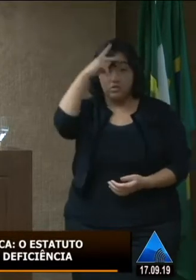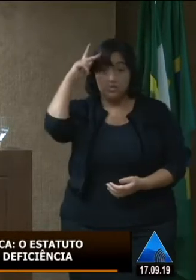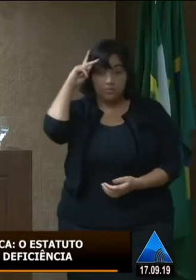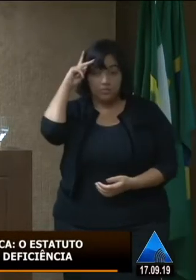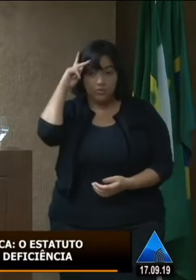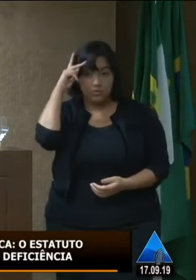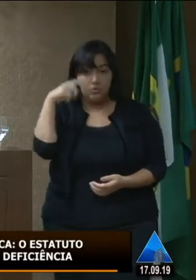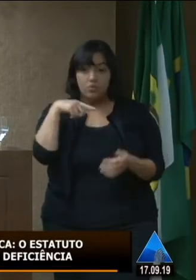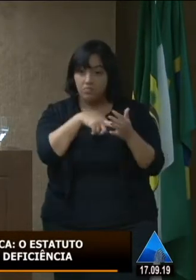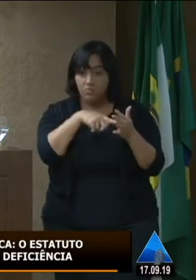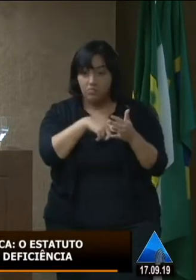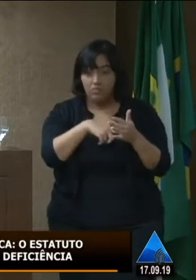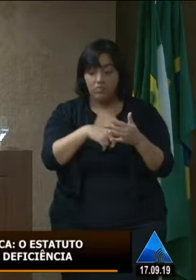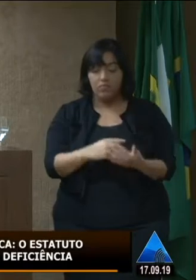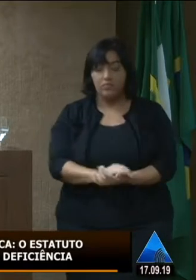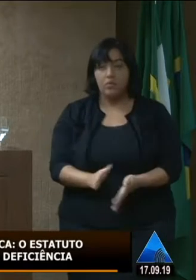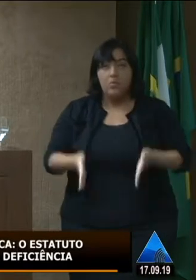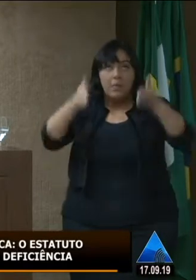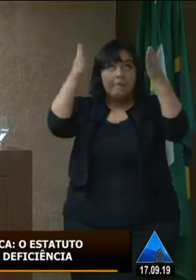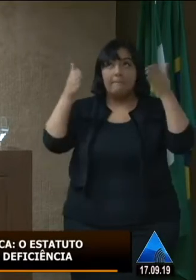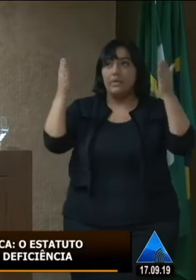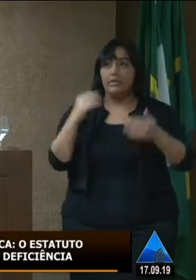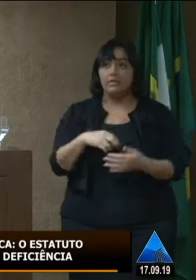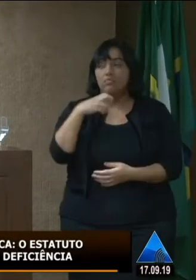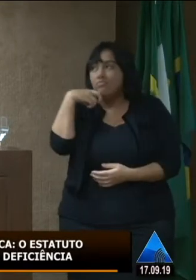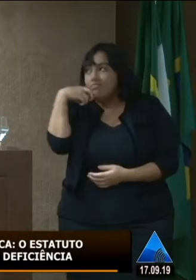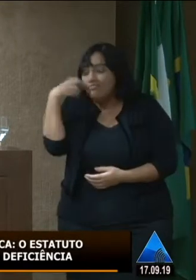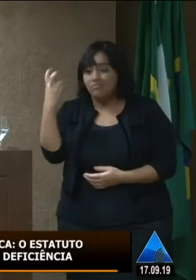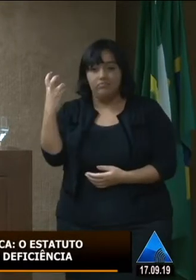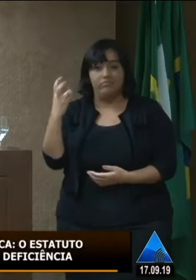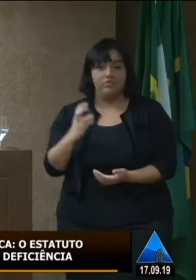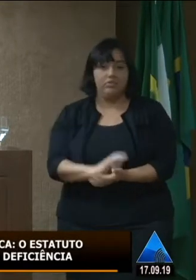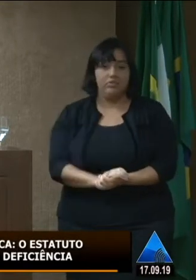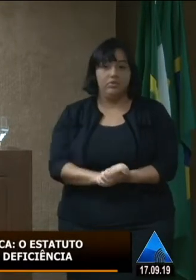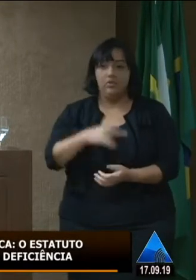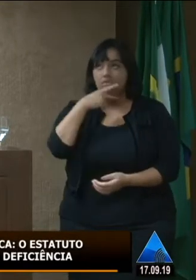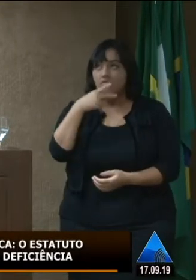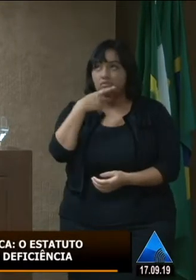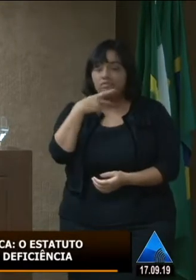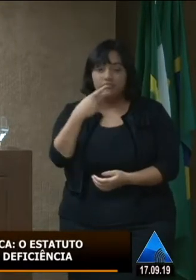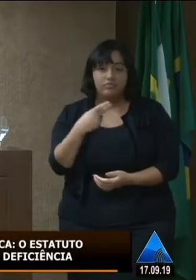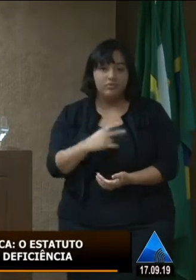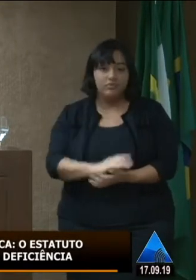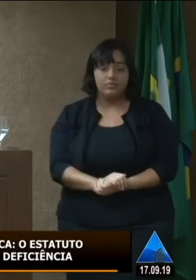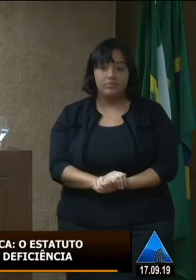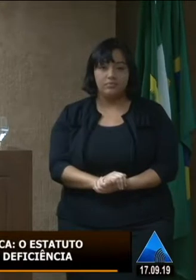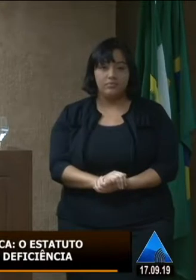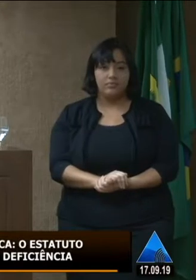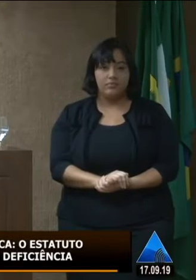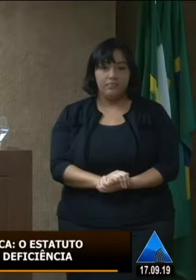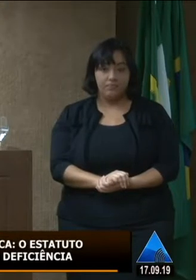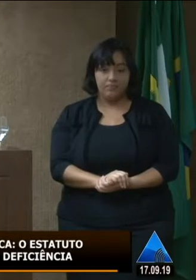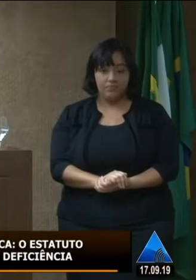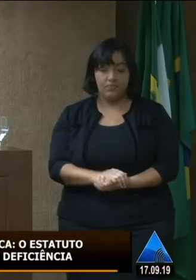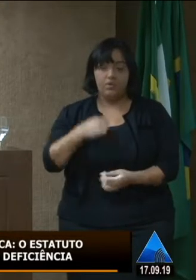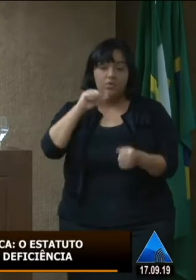provas disso, elas saem de lá constrangidas, ficam reclamando no grupo de PCD, ao qual